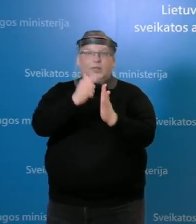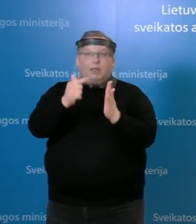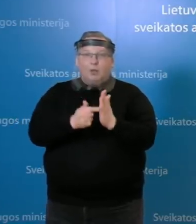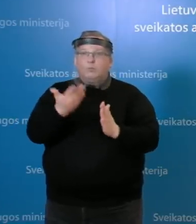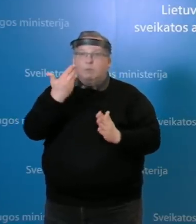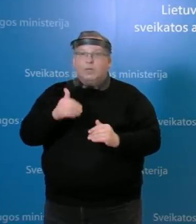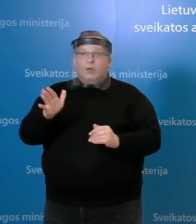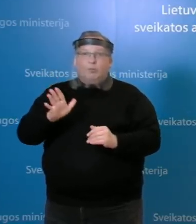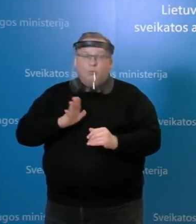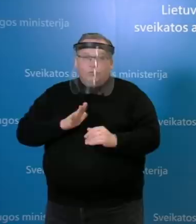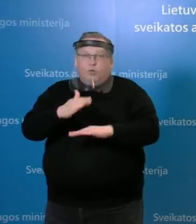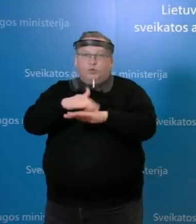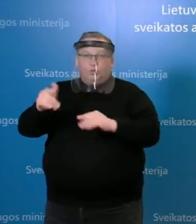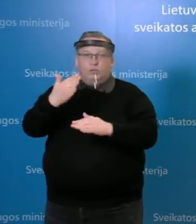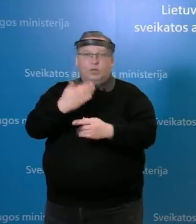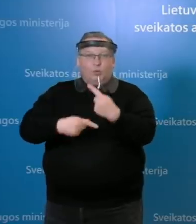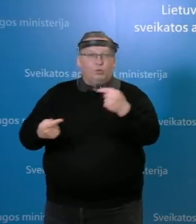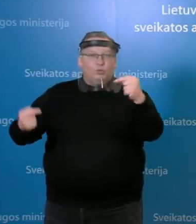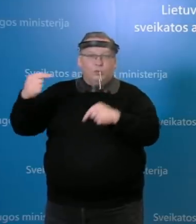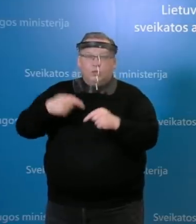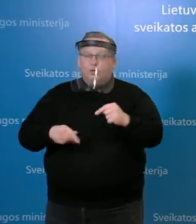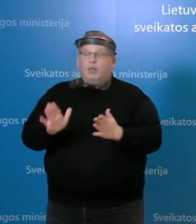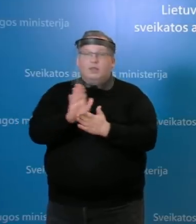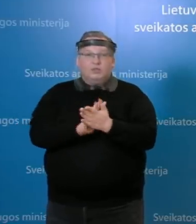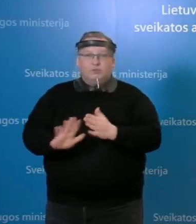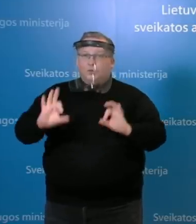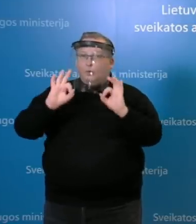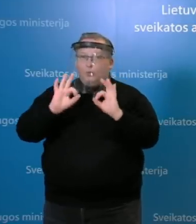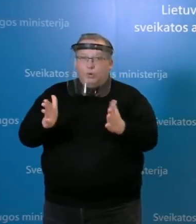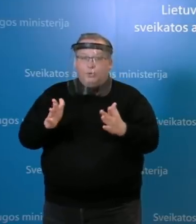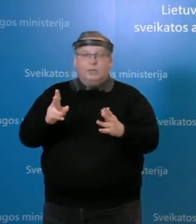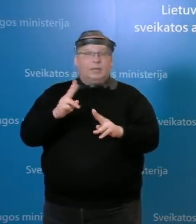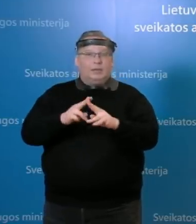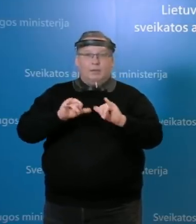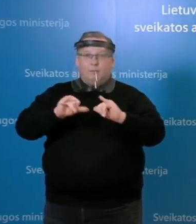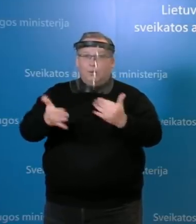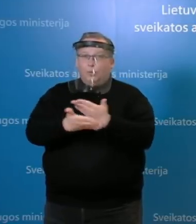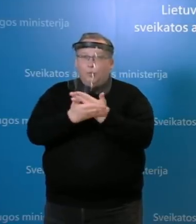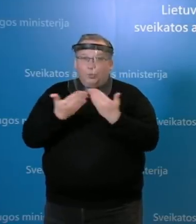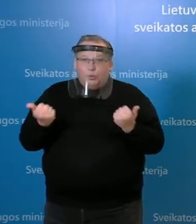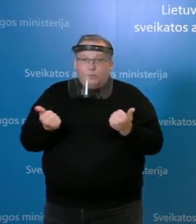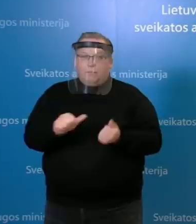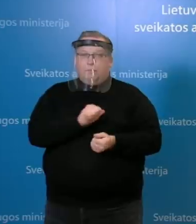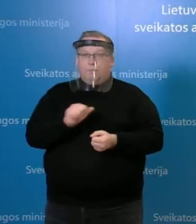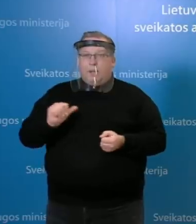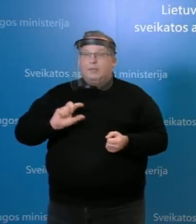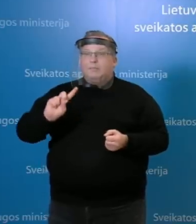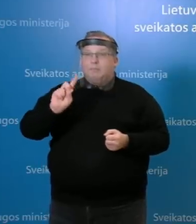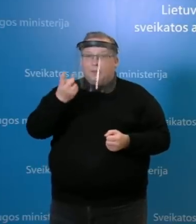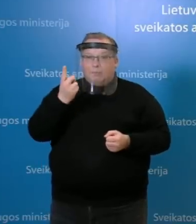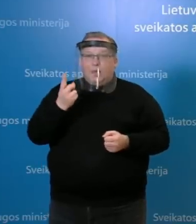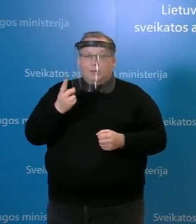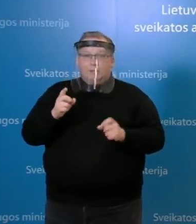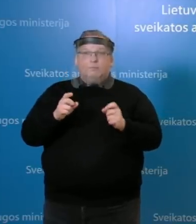kiek ten jis buvo įveštinio atveju, galbūt iš vis nebuvo ir dėl to lyga neišplito dėl to, kad vis dėl to patys pirmieji atveju